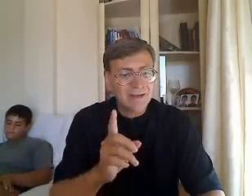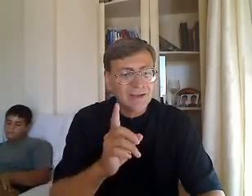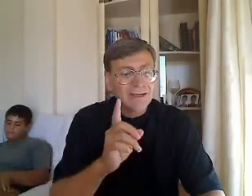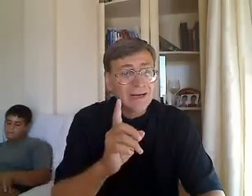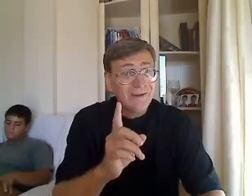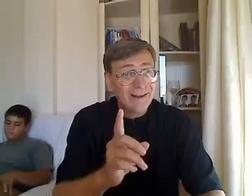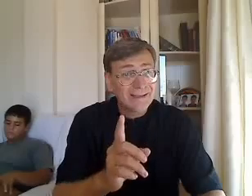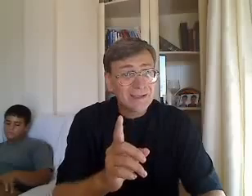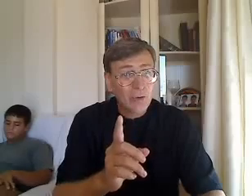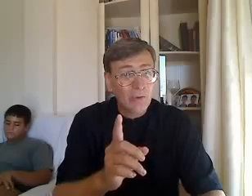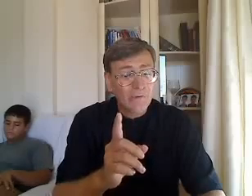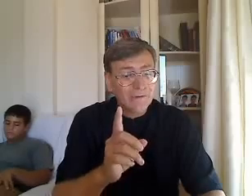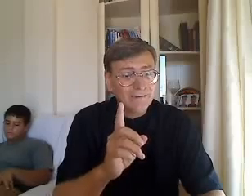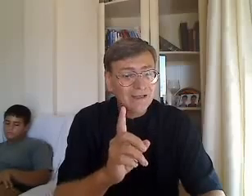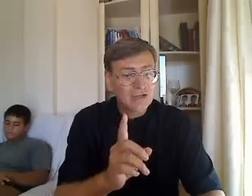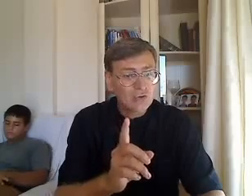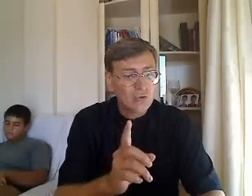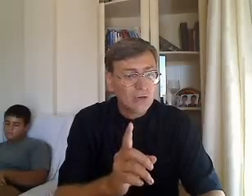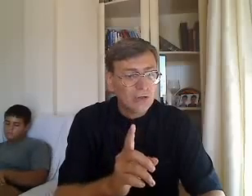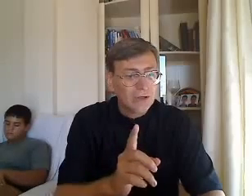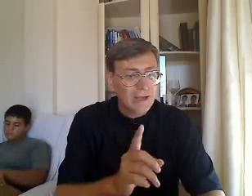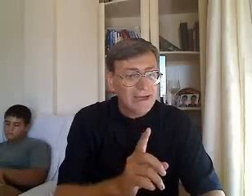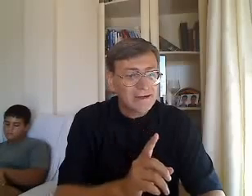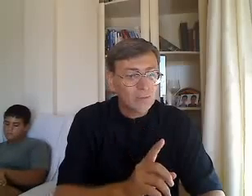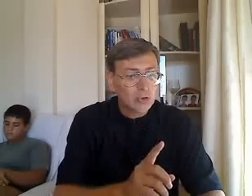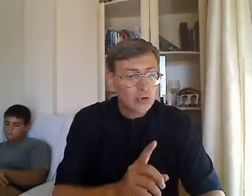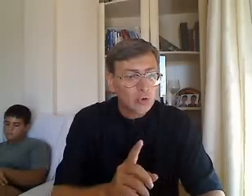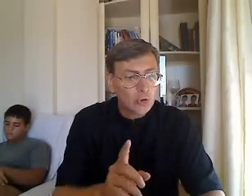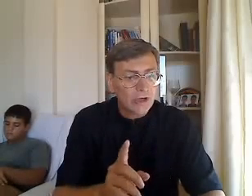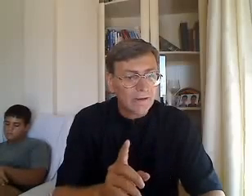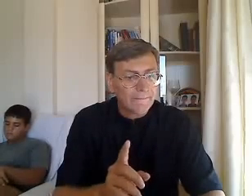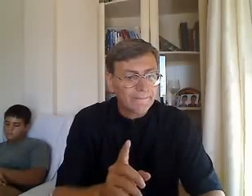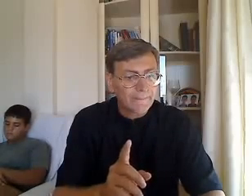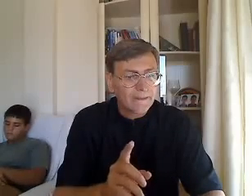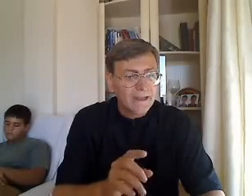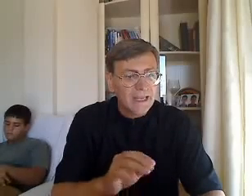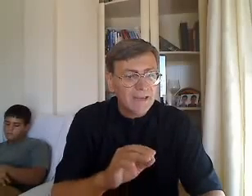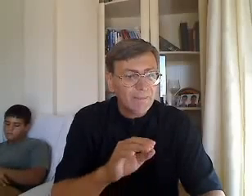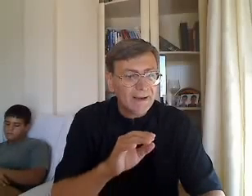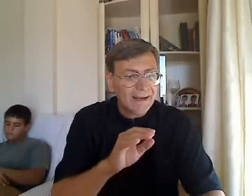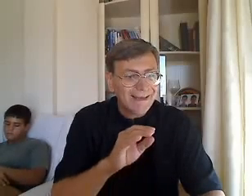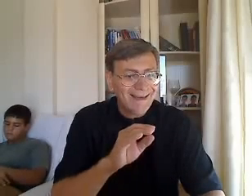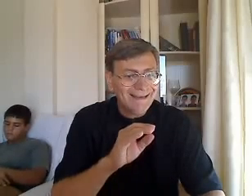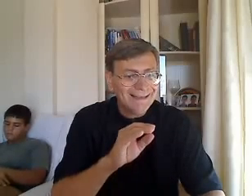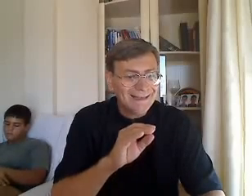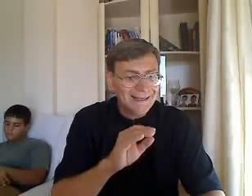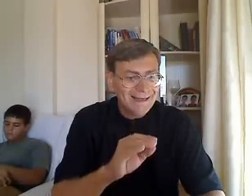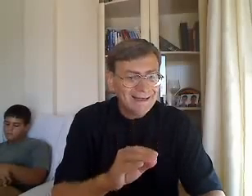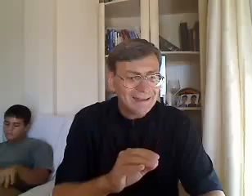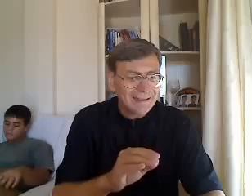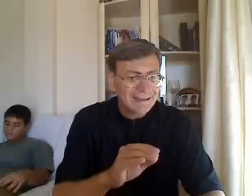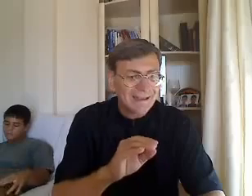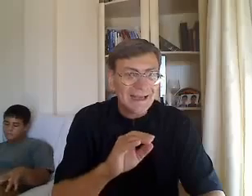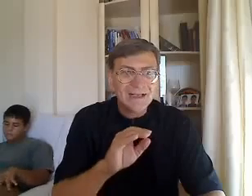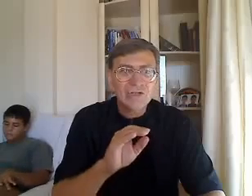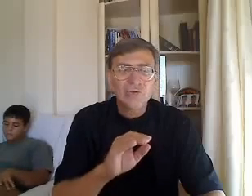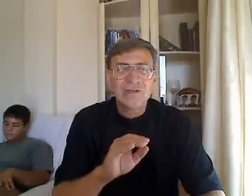revelación de su hermosura? Y para inquirir en su